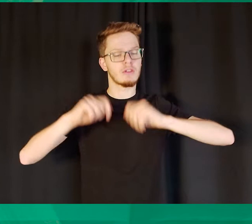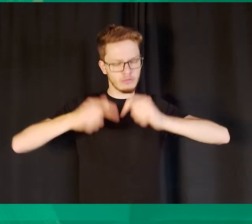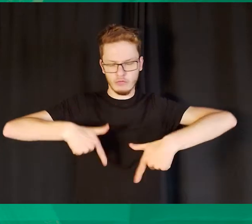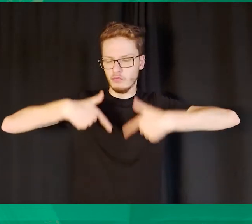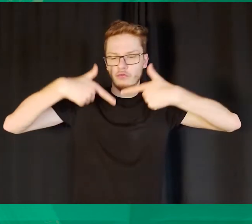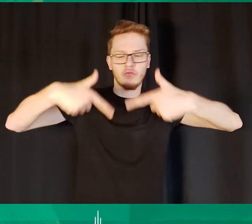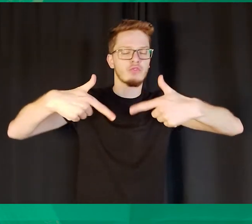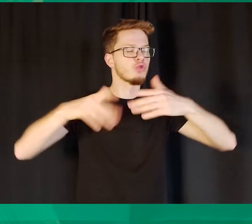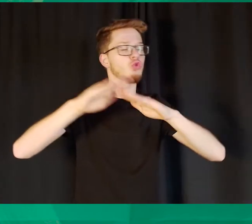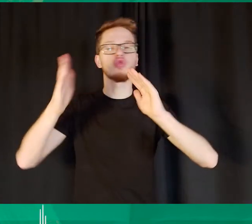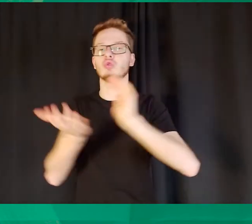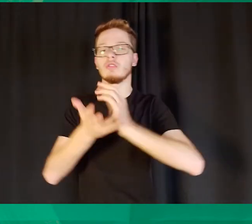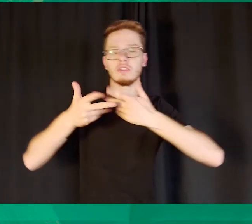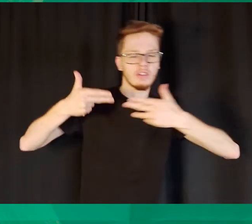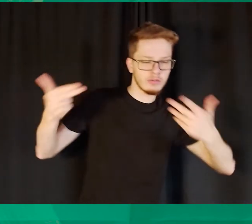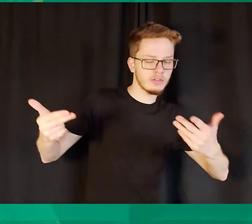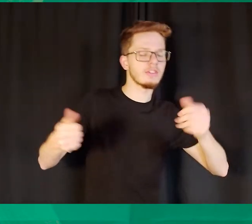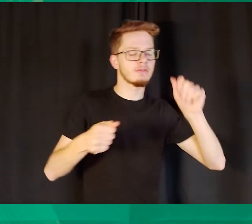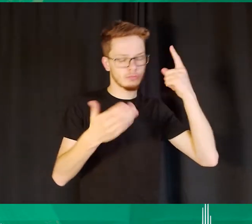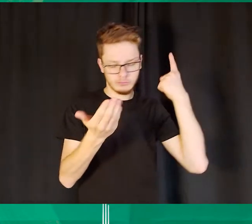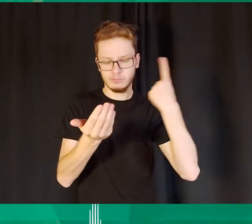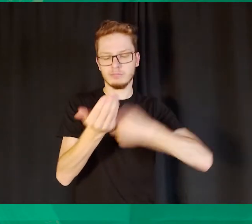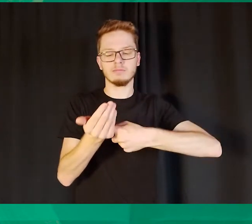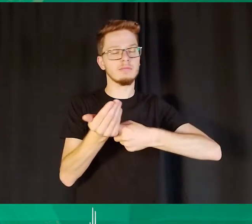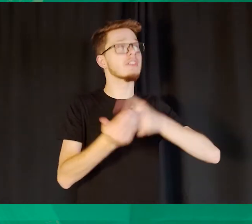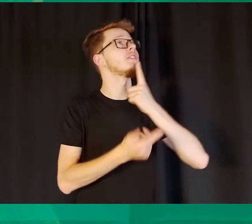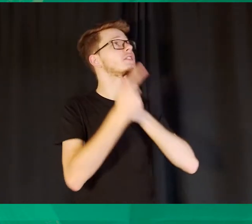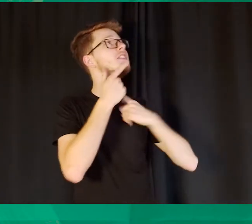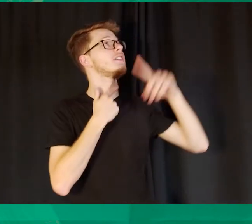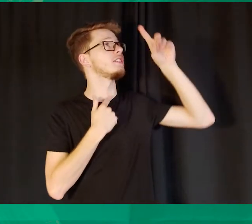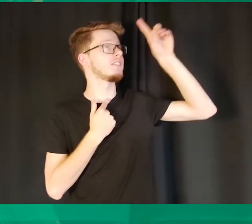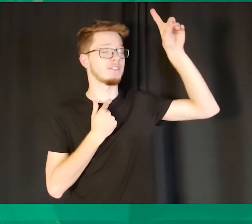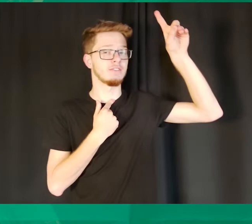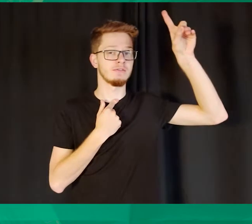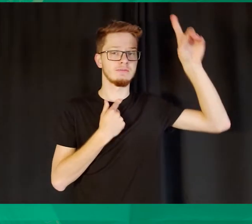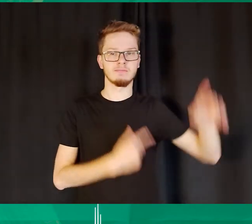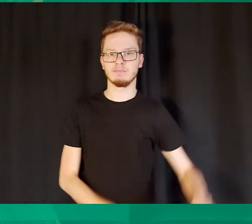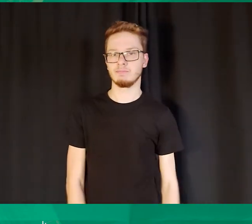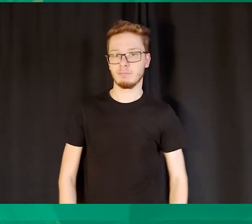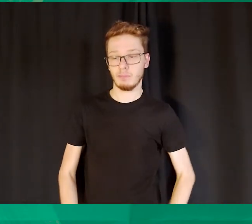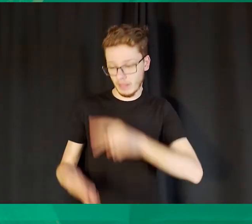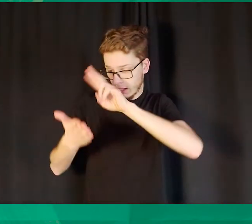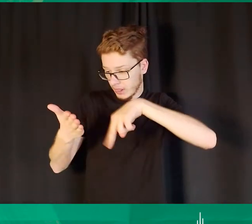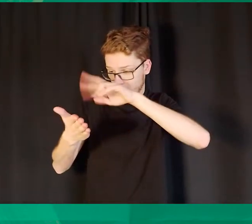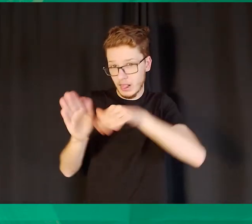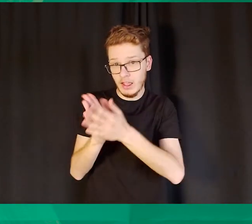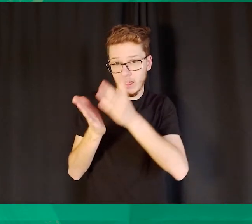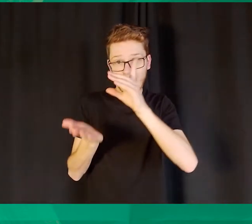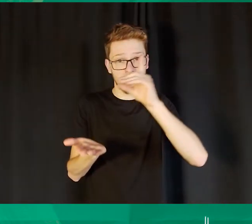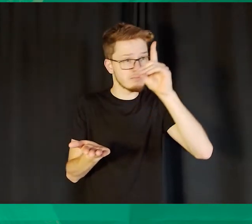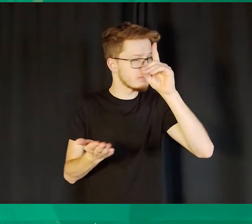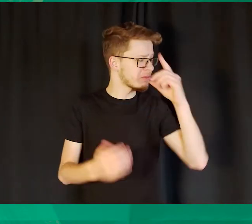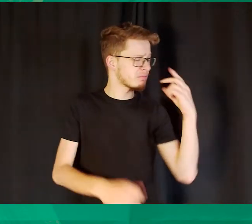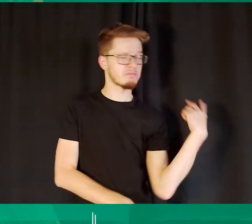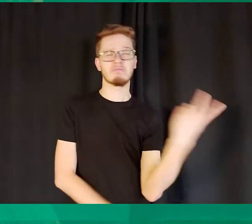metade da Bíblia, o Novo Testamento. Leia a Bíblia, deguste o que ela tem para te oferecer,